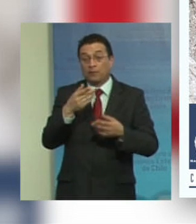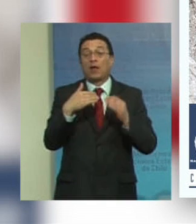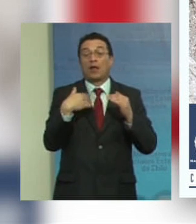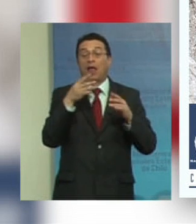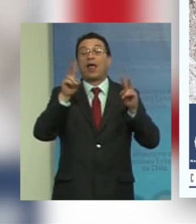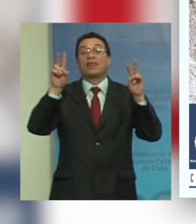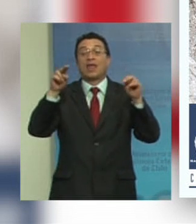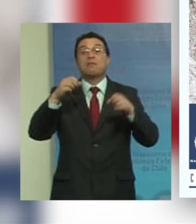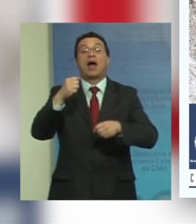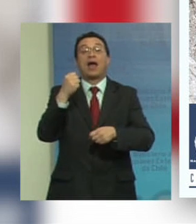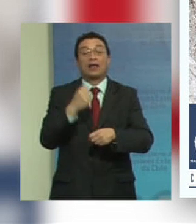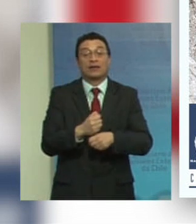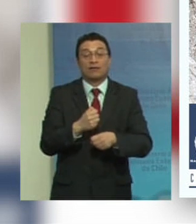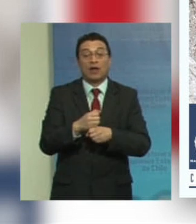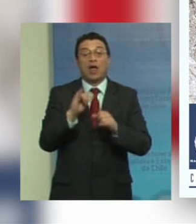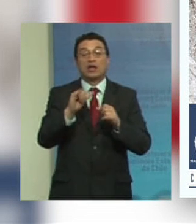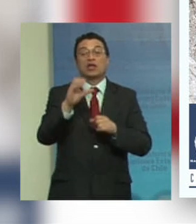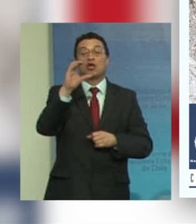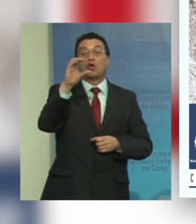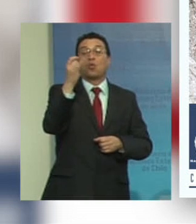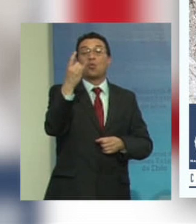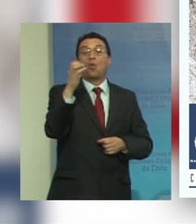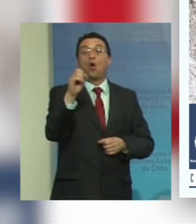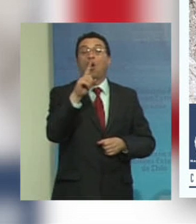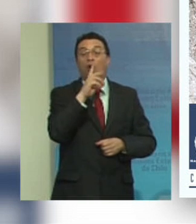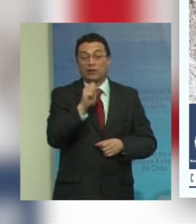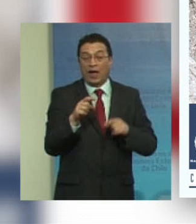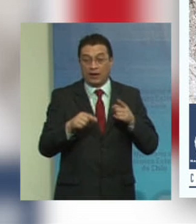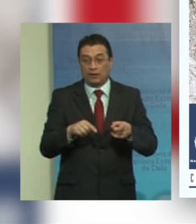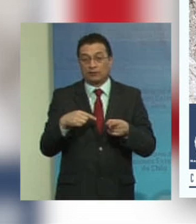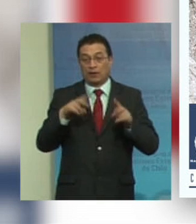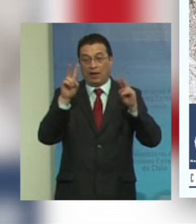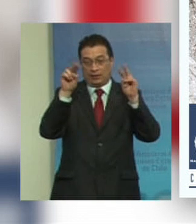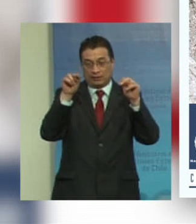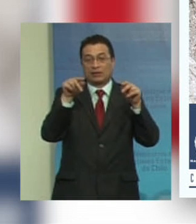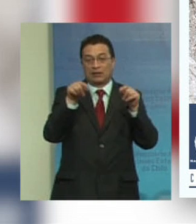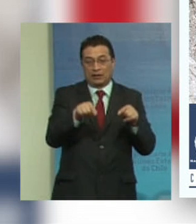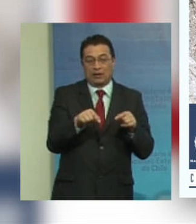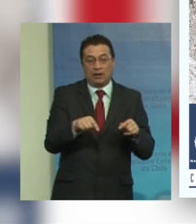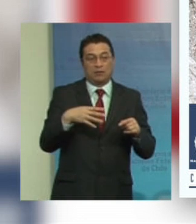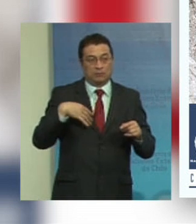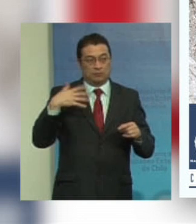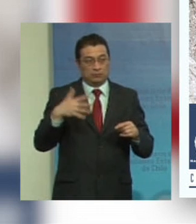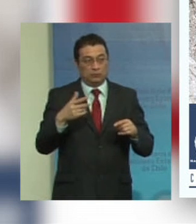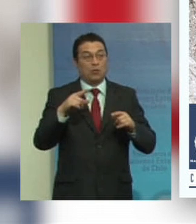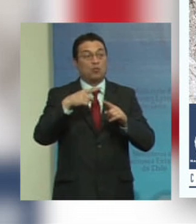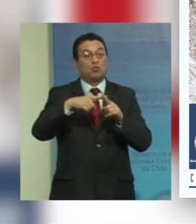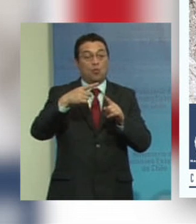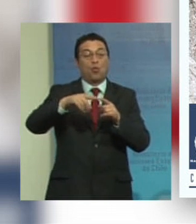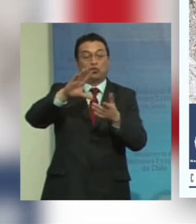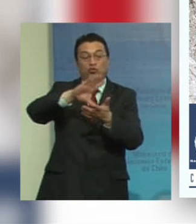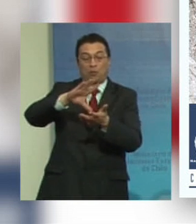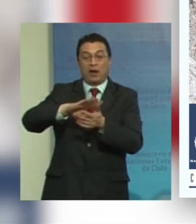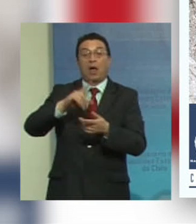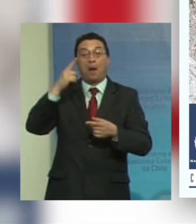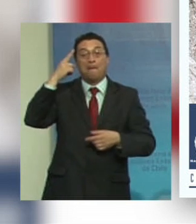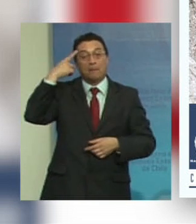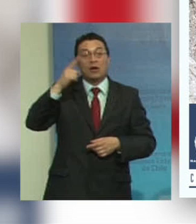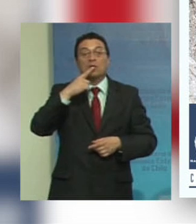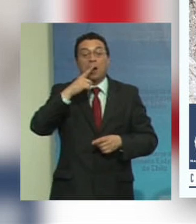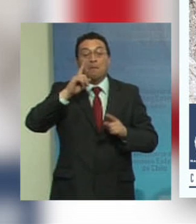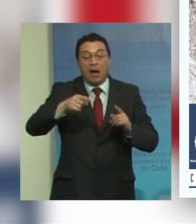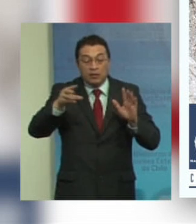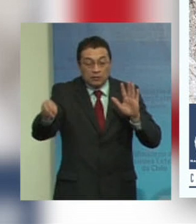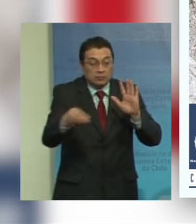empleo y las cuotas eso es un tema que existe en la legislación de varios países pero en el momento de implementar